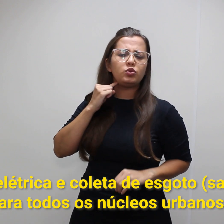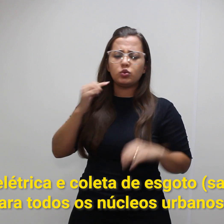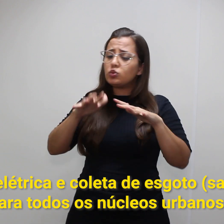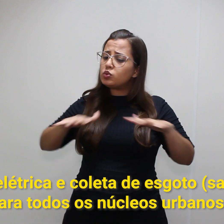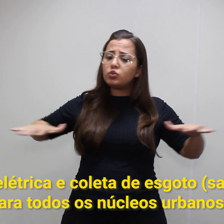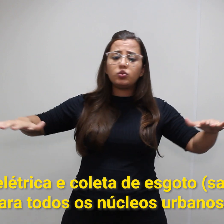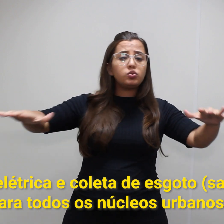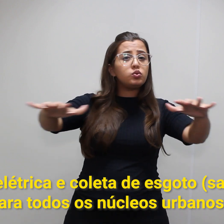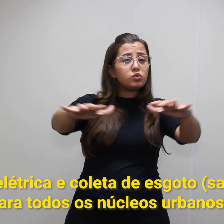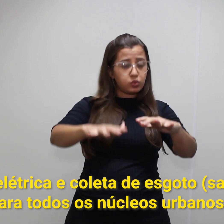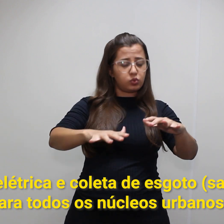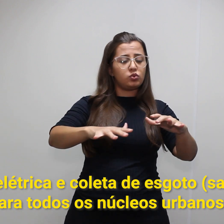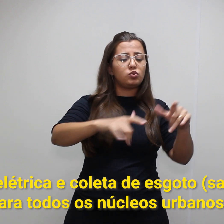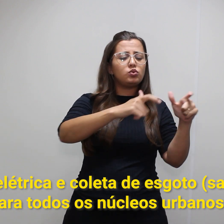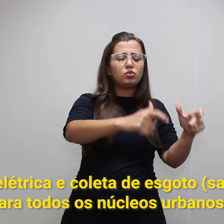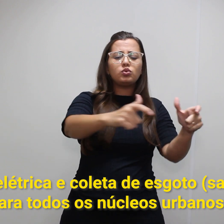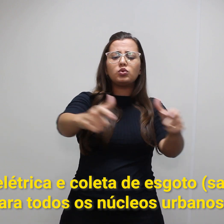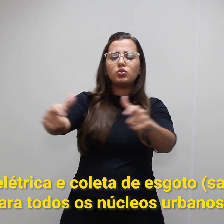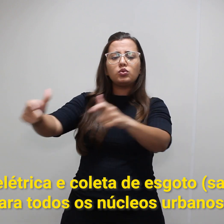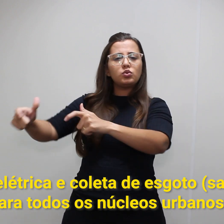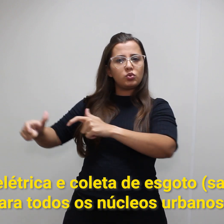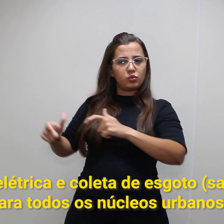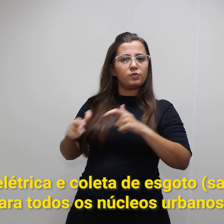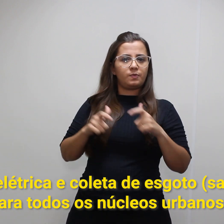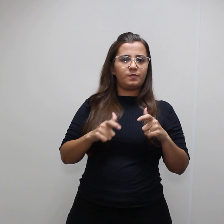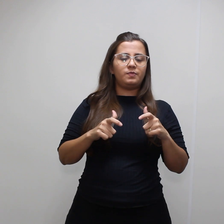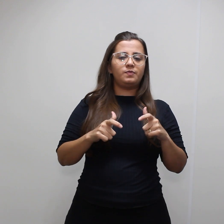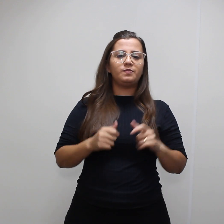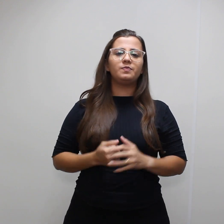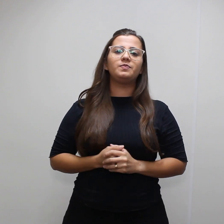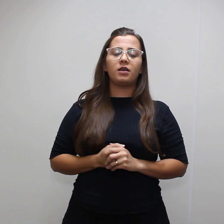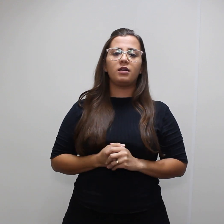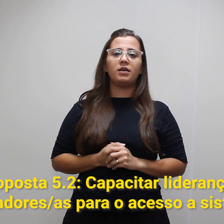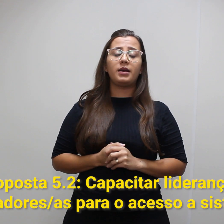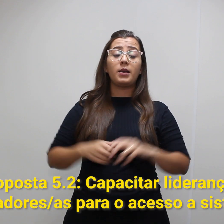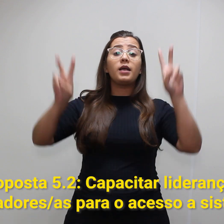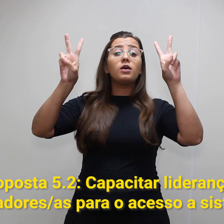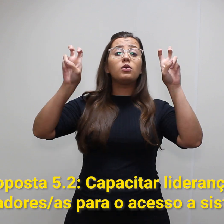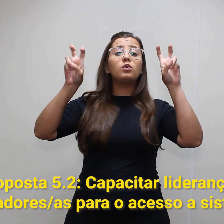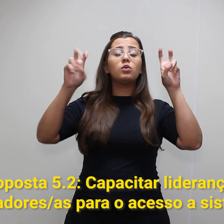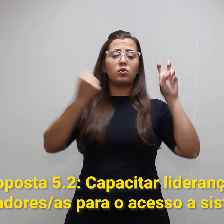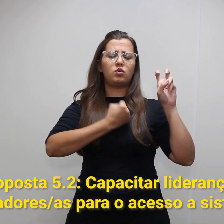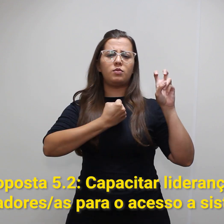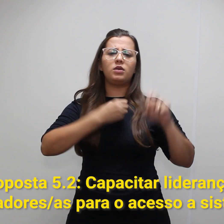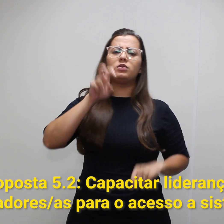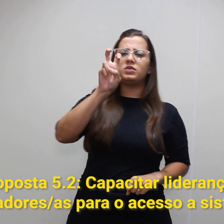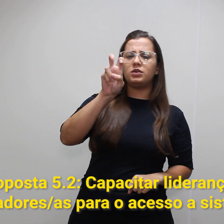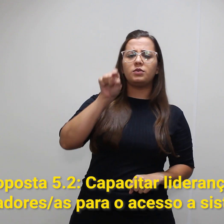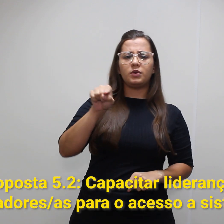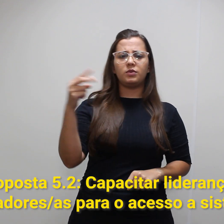núcleos especializados informais. Proposta 5.2.